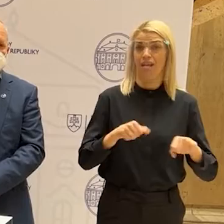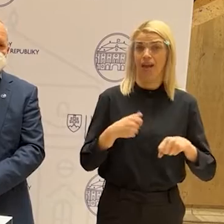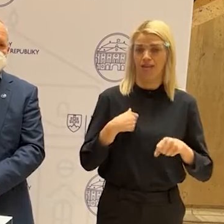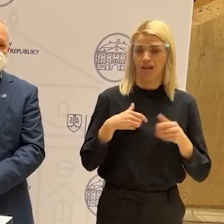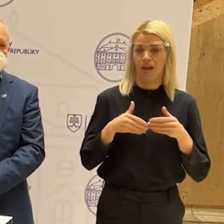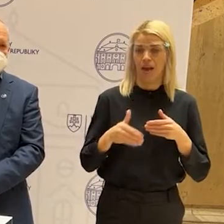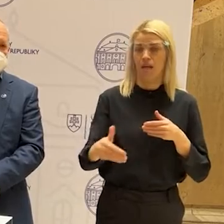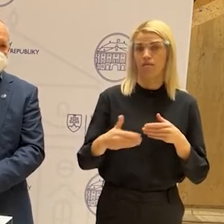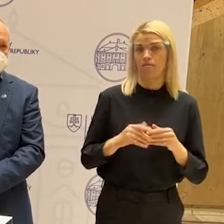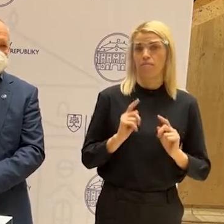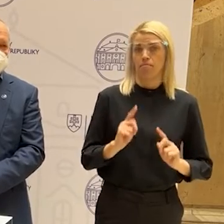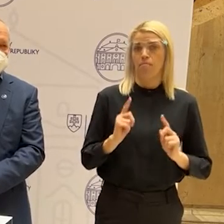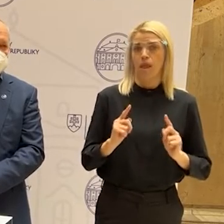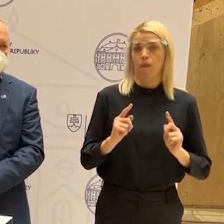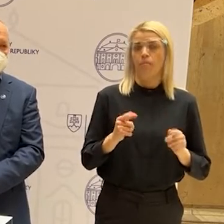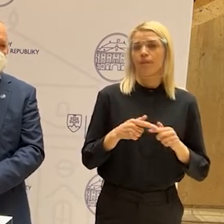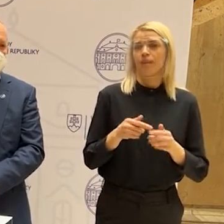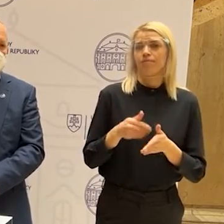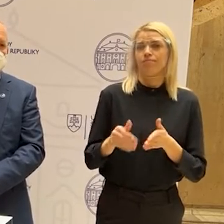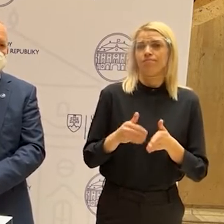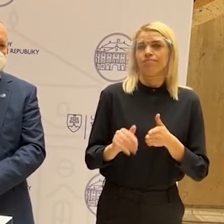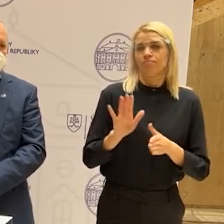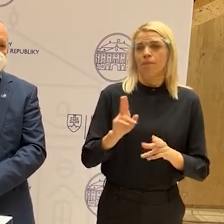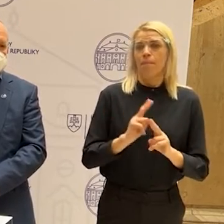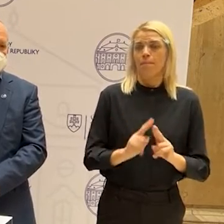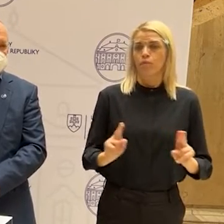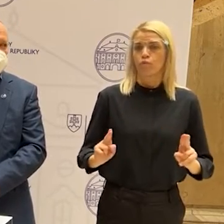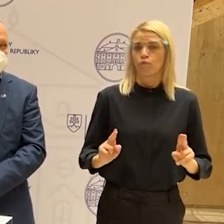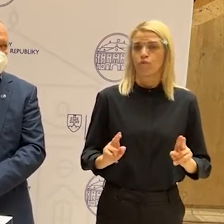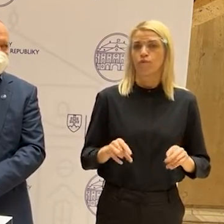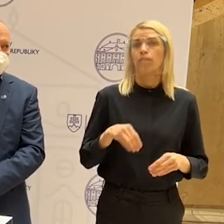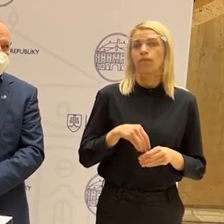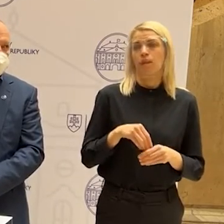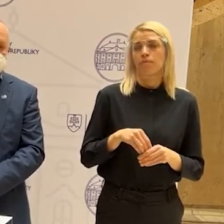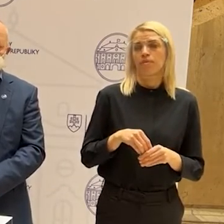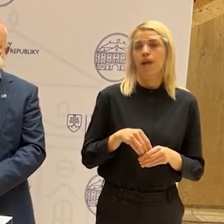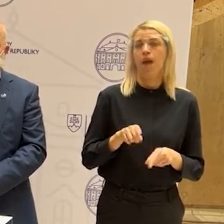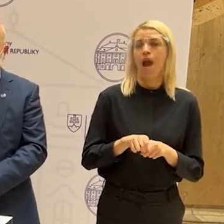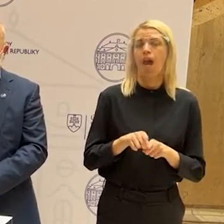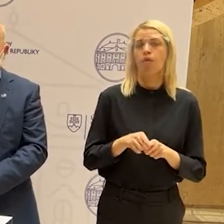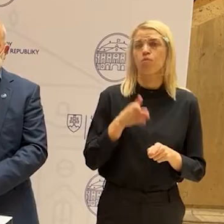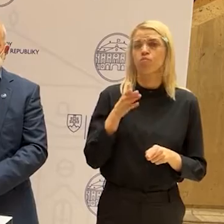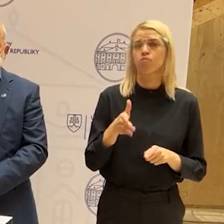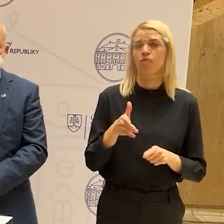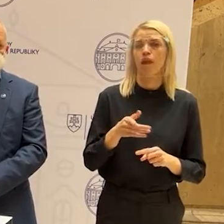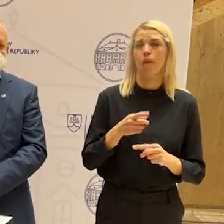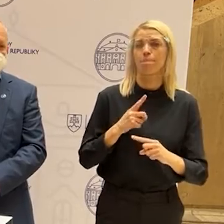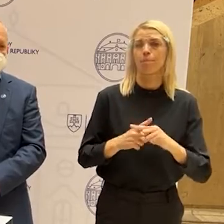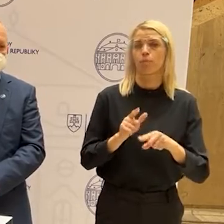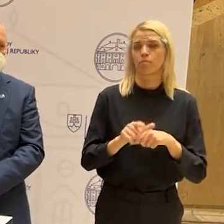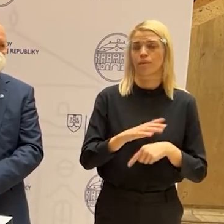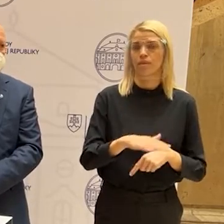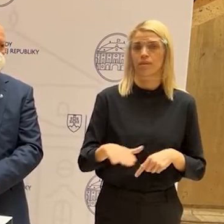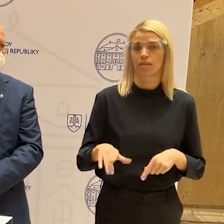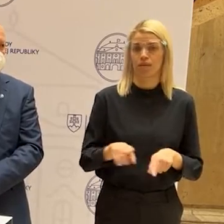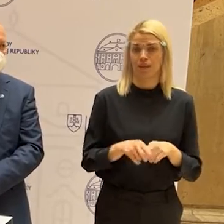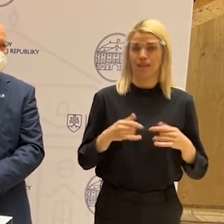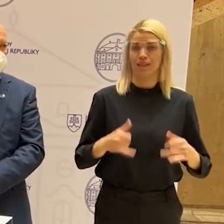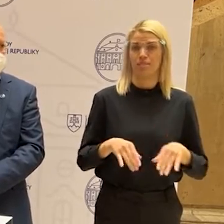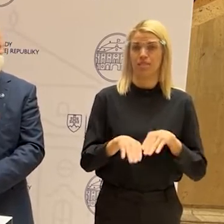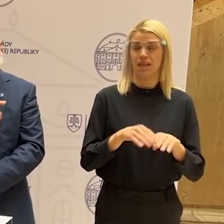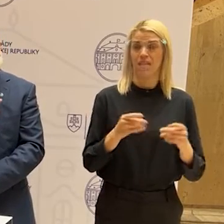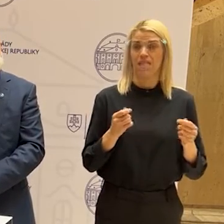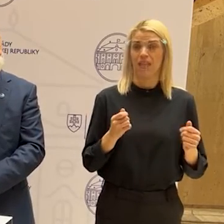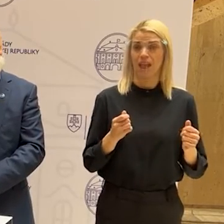pevne verím, že týmto spôsobom sa deťom pomôže. Prišiel s tým aj súčasný minister financí,